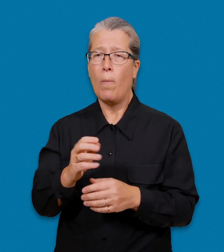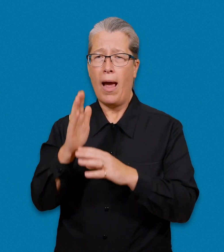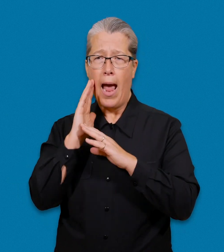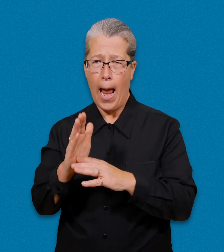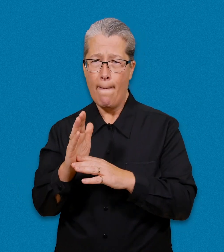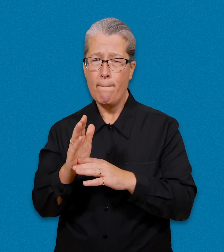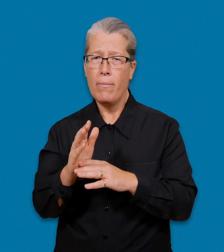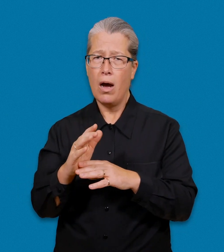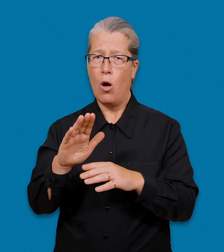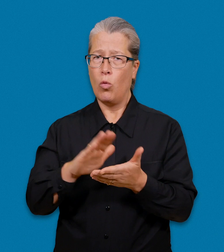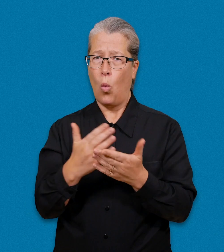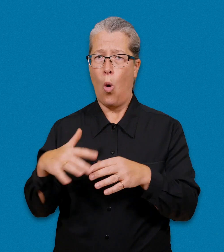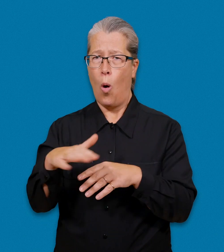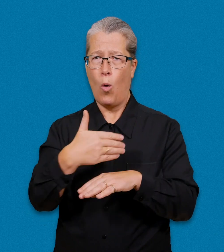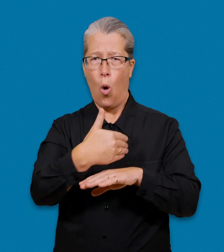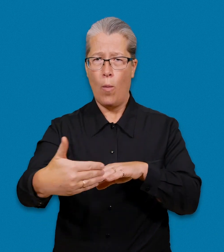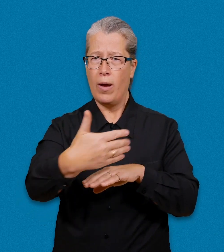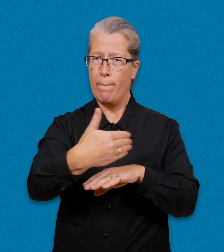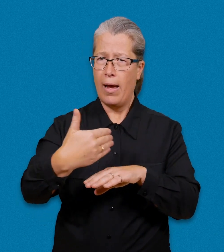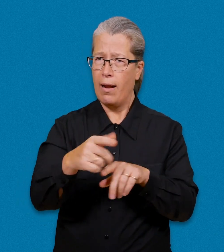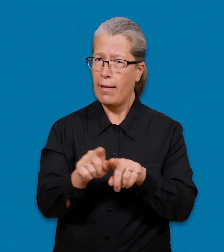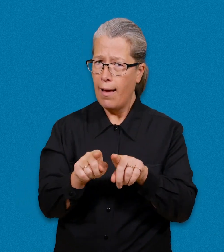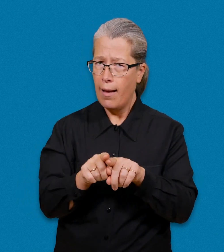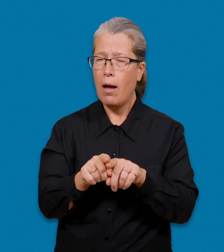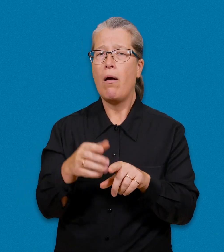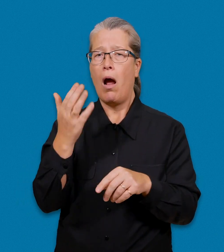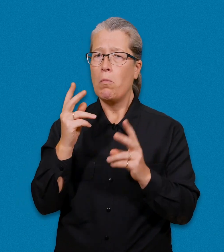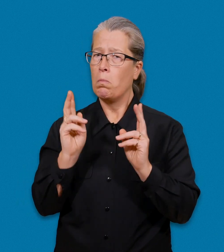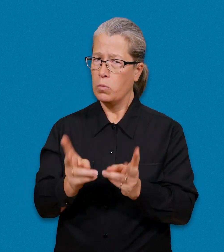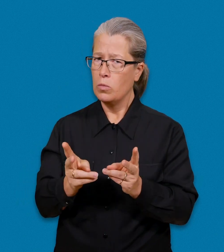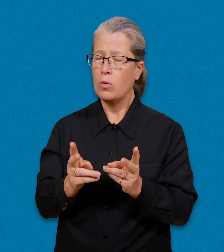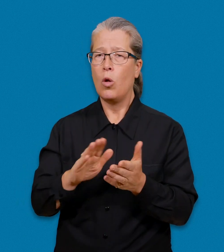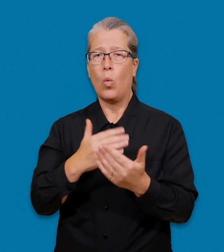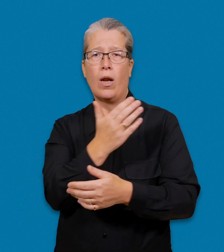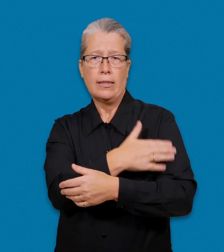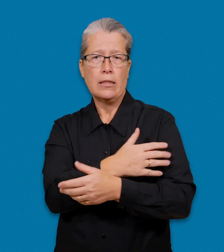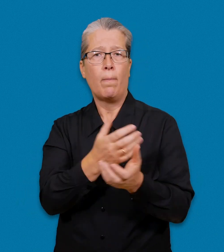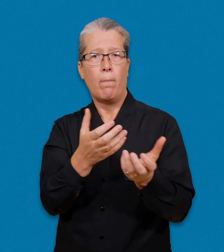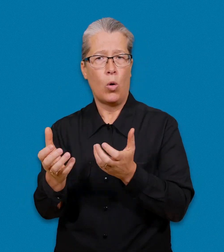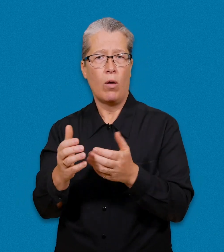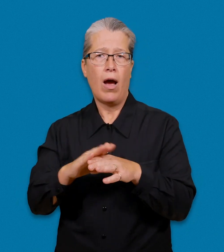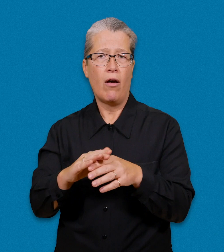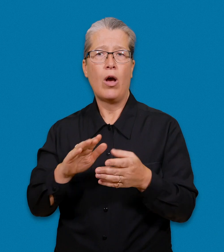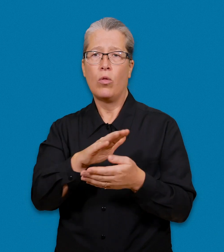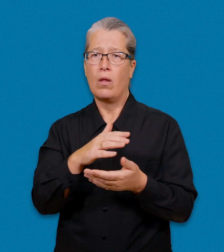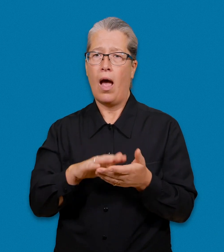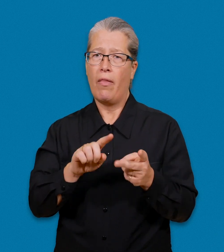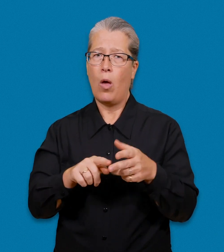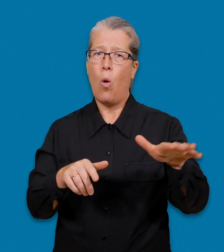Om du bor nära en områdes gräns kan tolktjänst vid behov också tillhandahållas av en tolk som arbetar